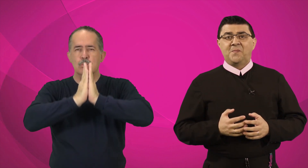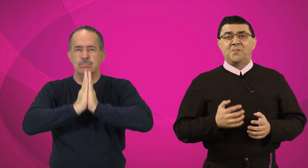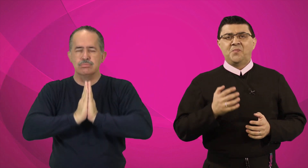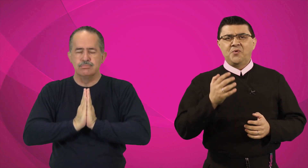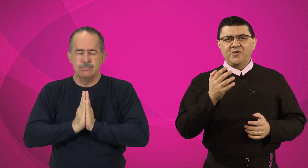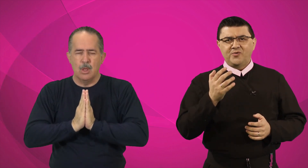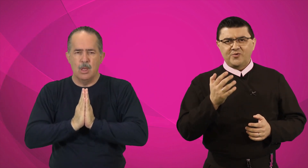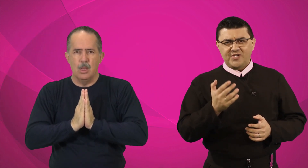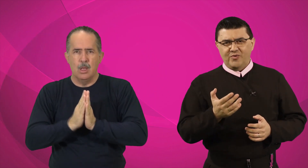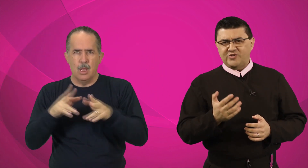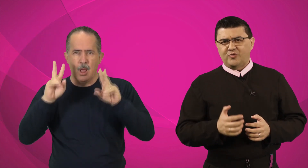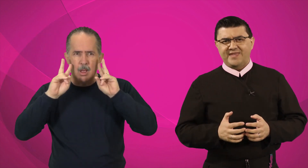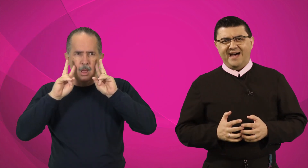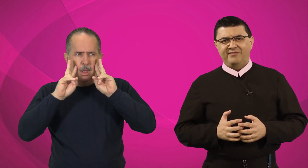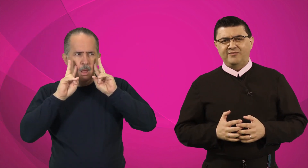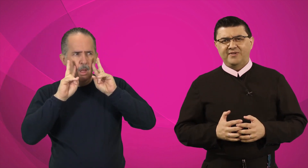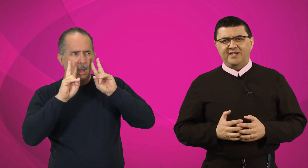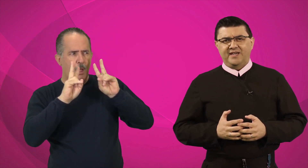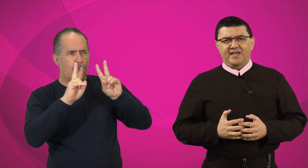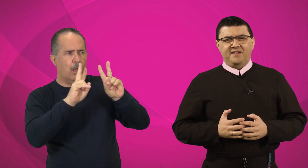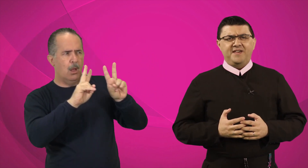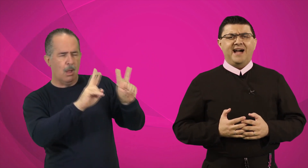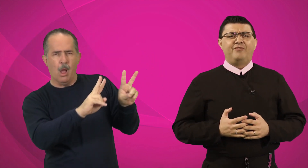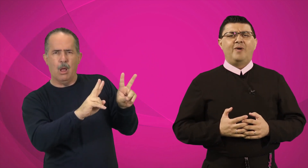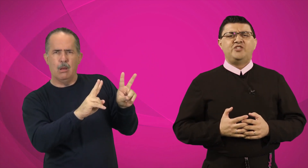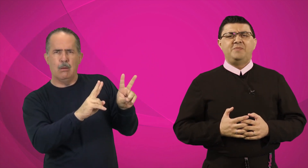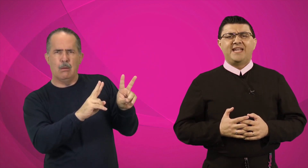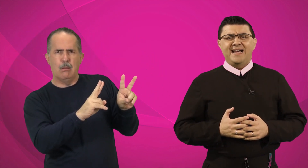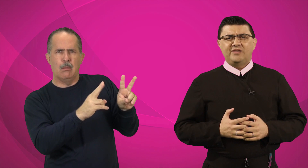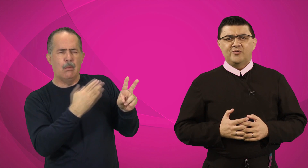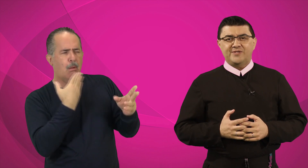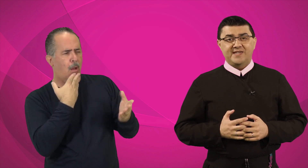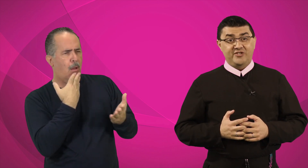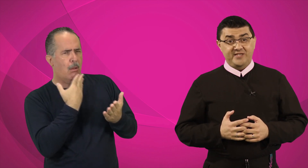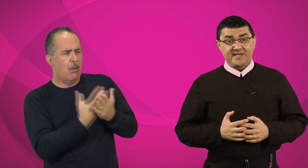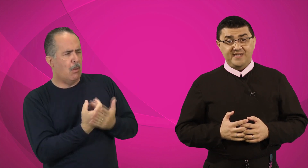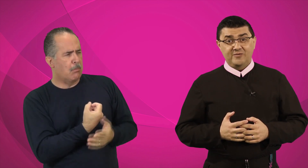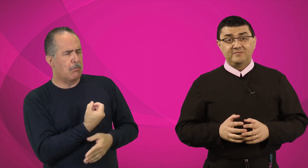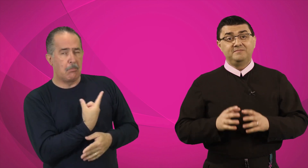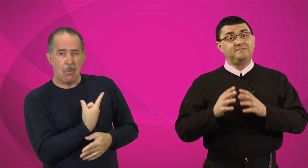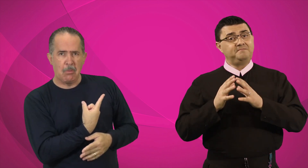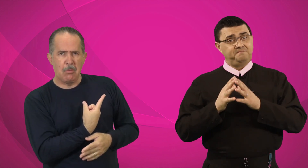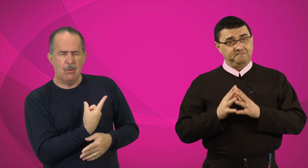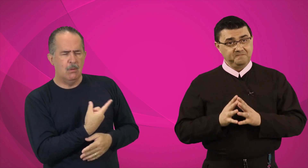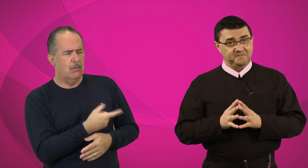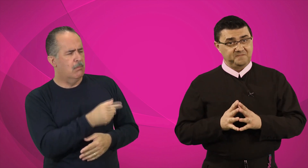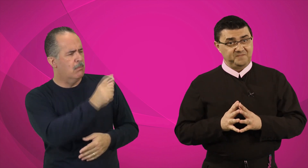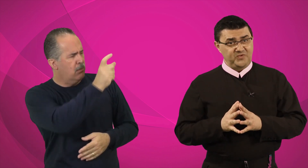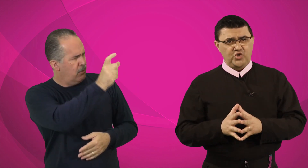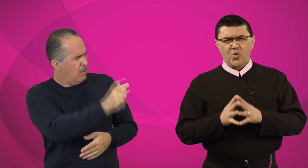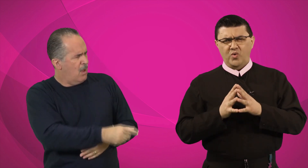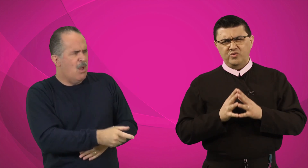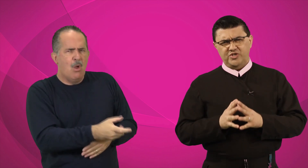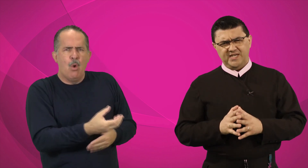Muitos que o escutavam ficavam admirados e diziam, de onde